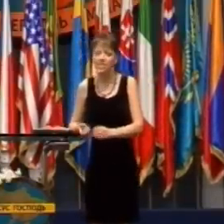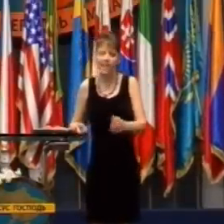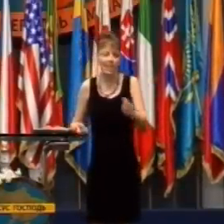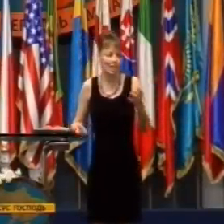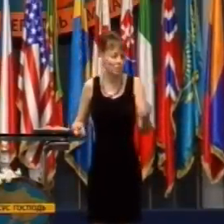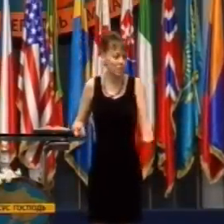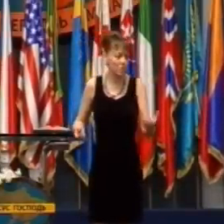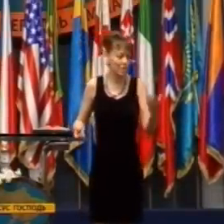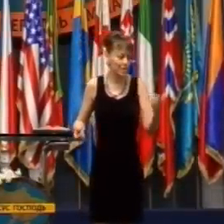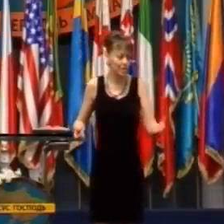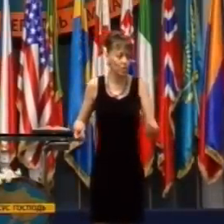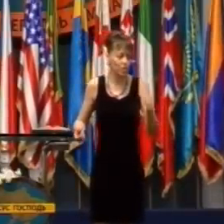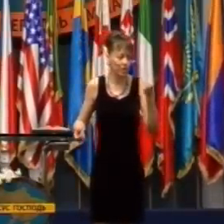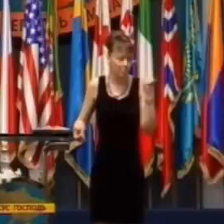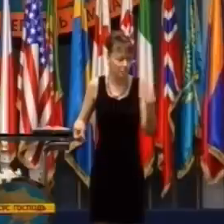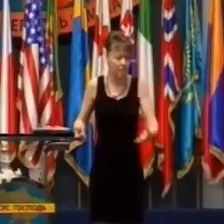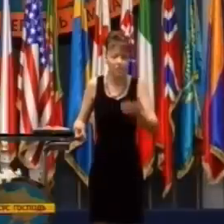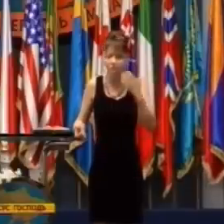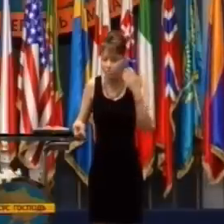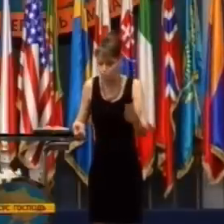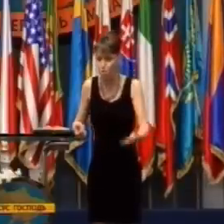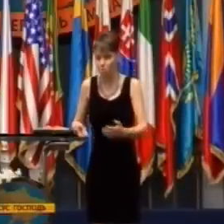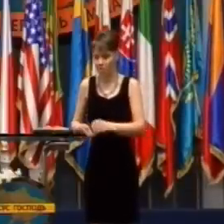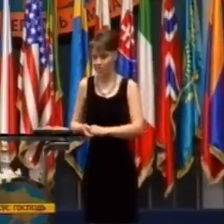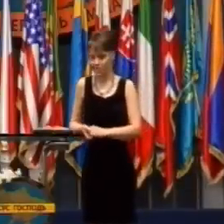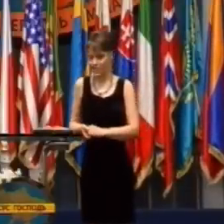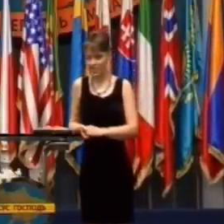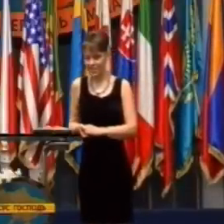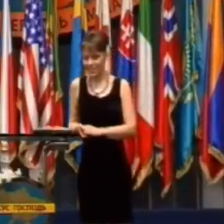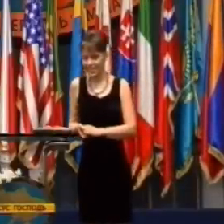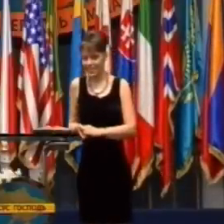Ale vždy je tam prozba o modlitbu.